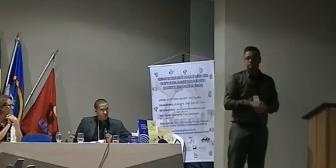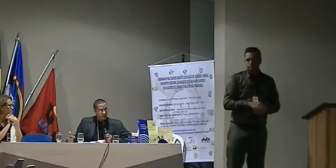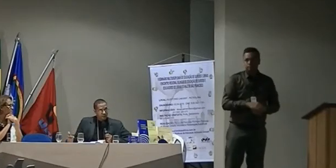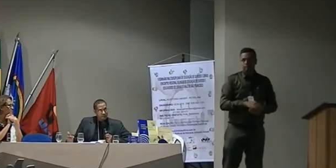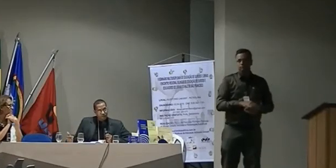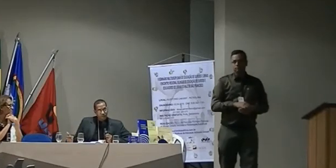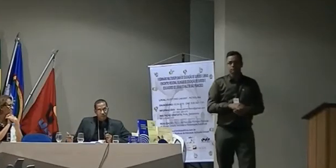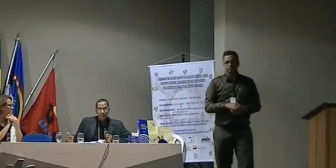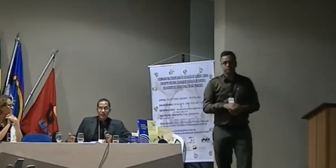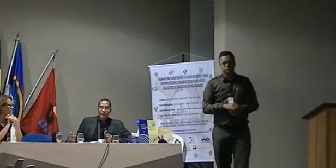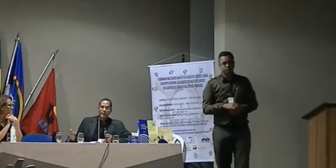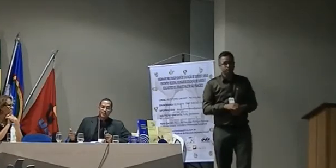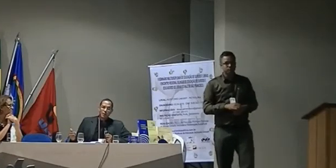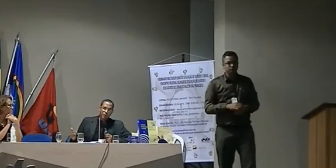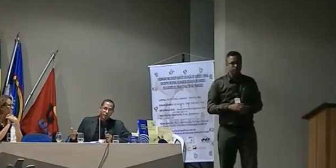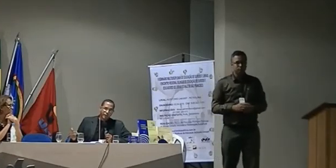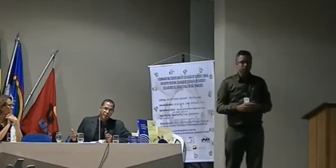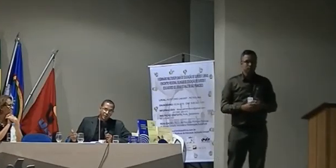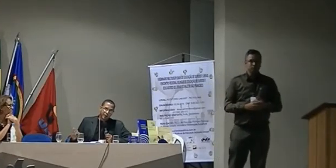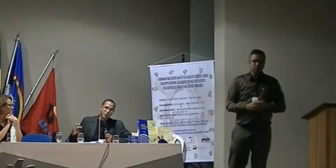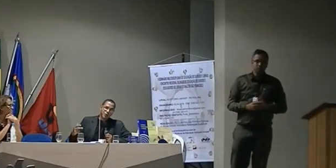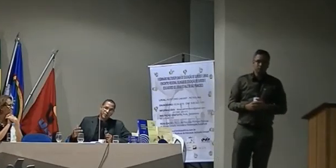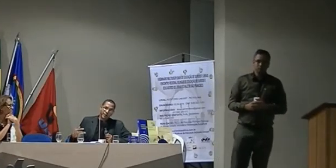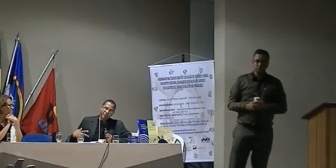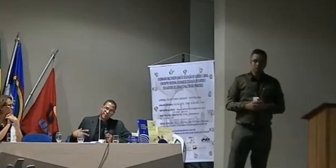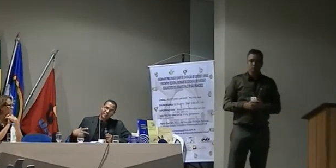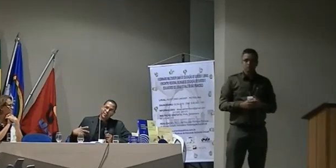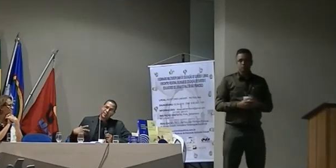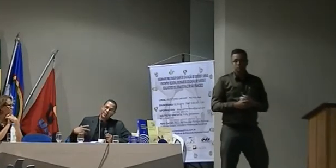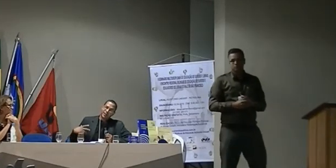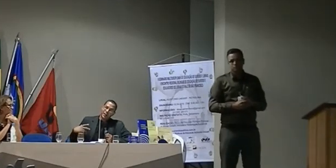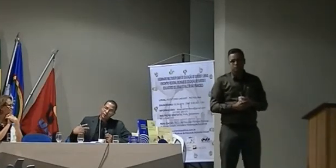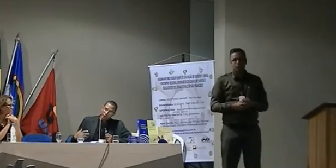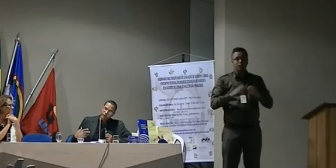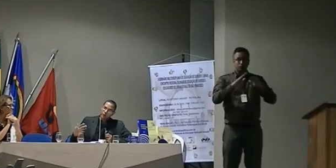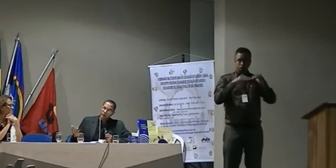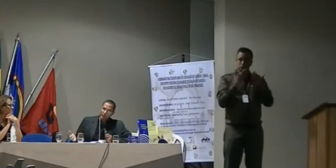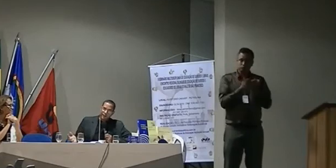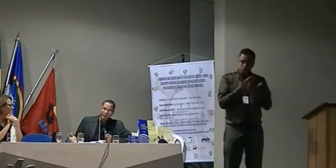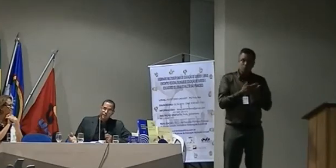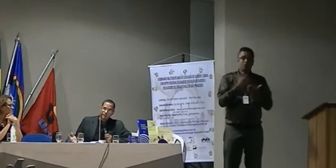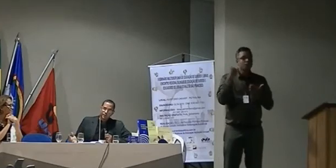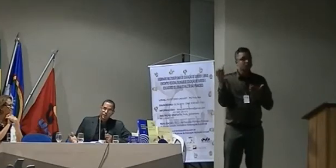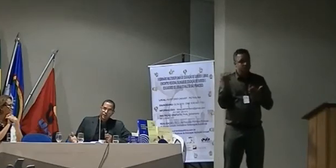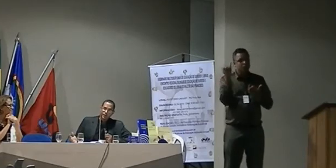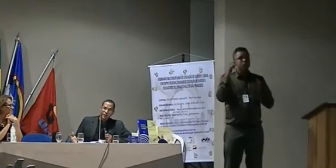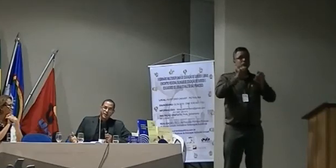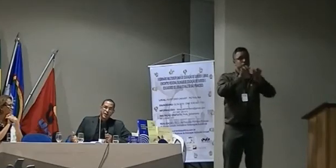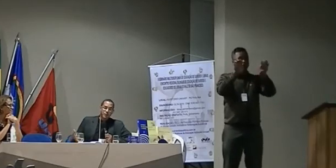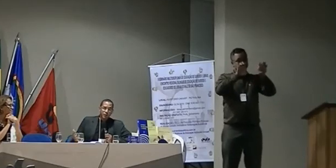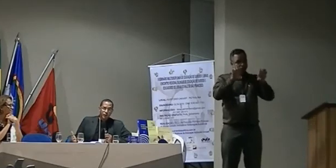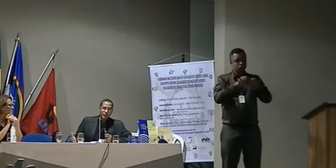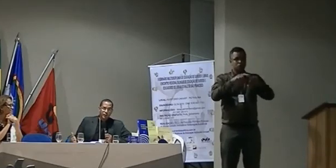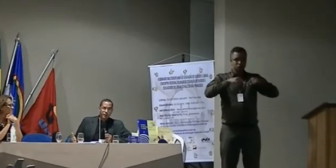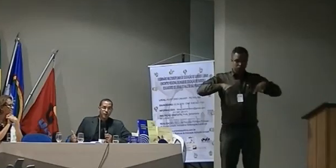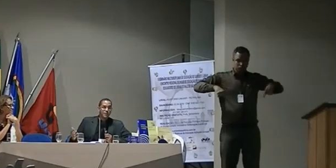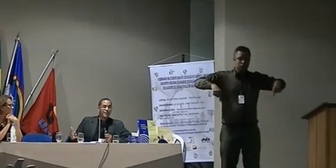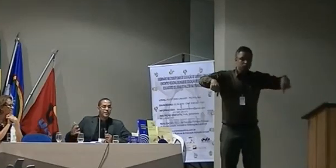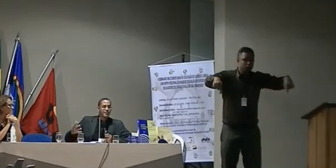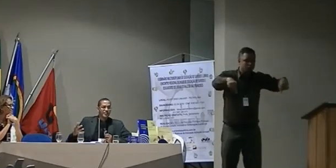surdez e também proporcionar um ambiente que seja acolhedor para eles que é muito importante isso porque vai que se se